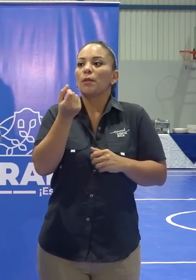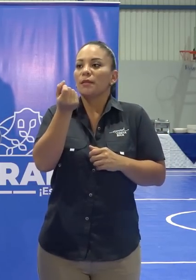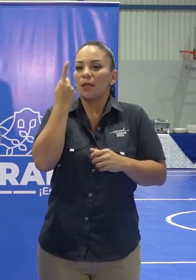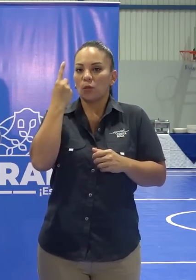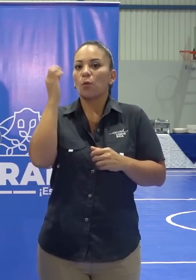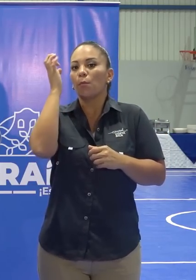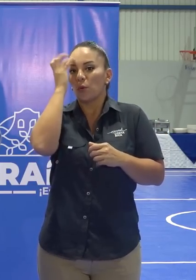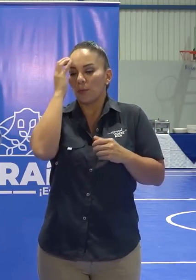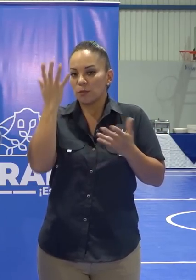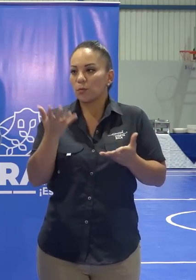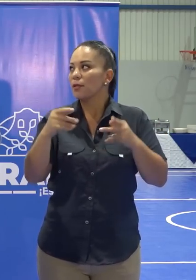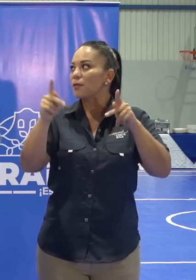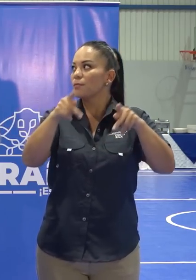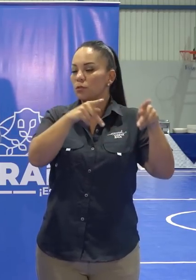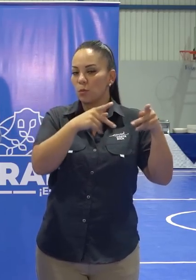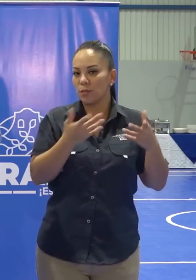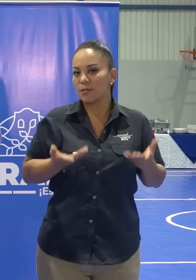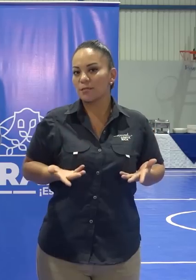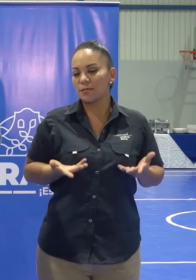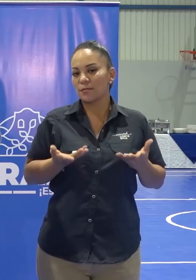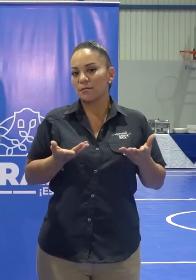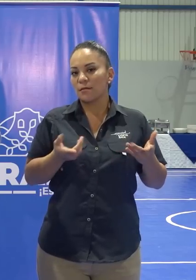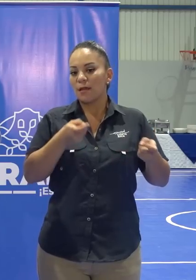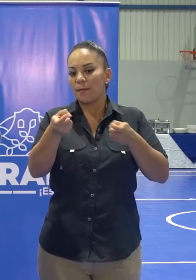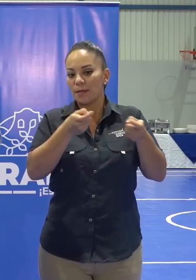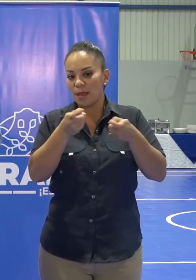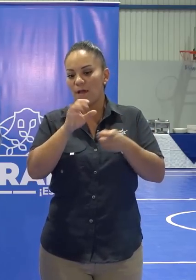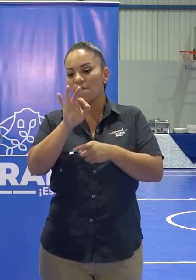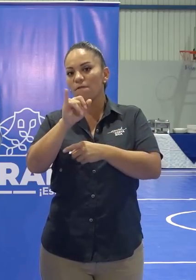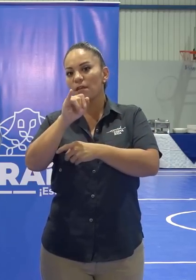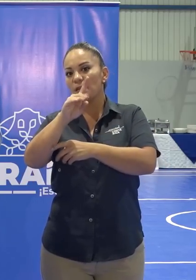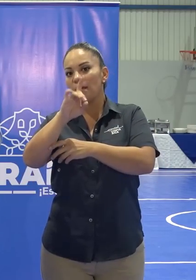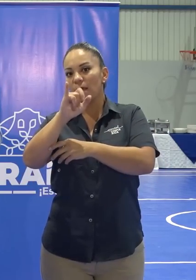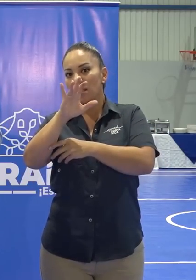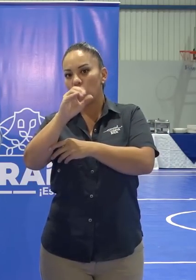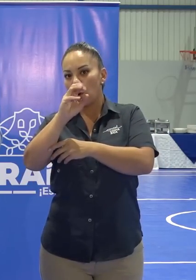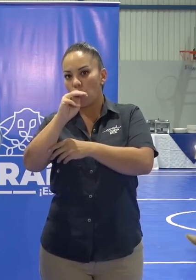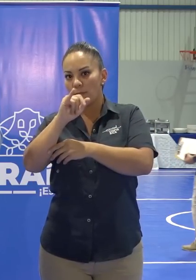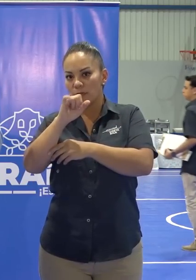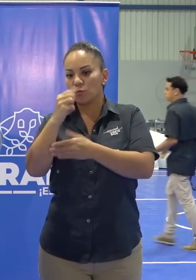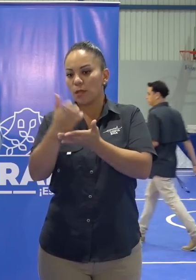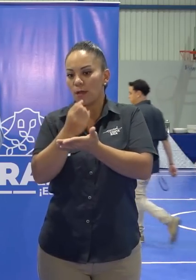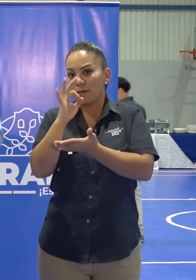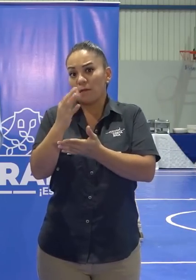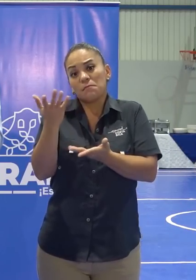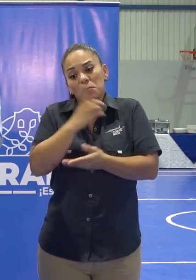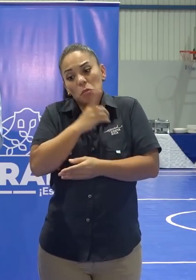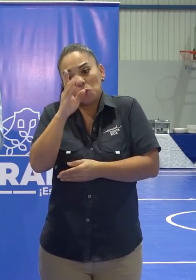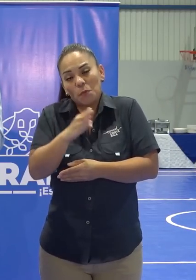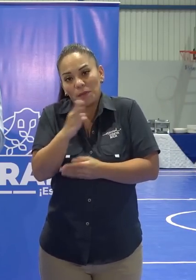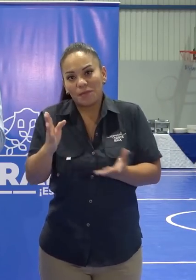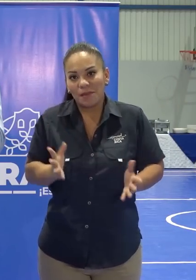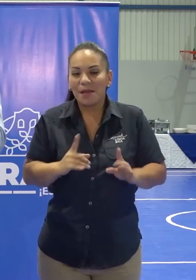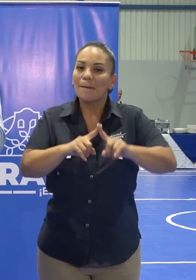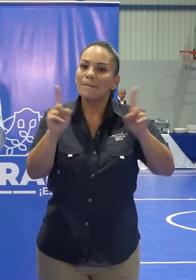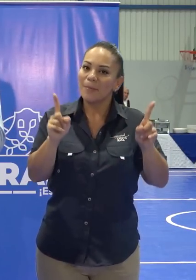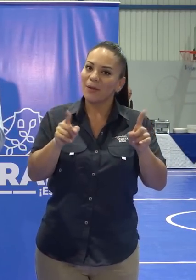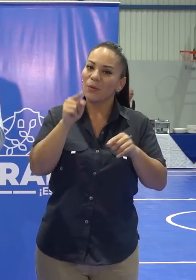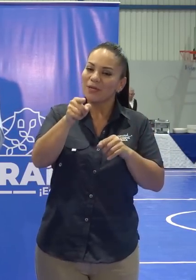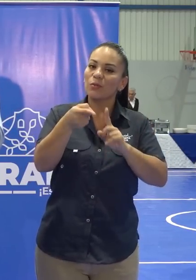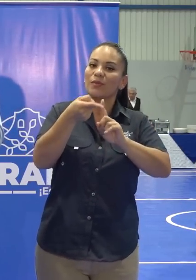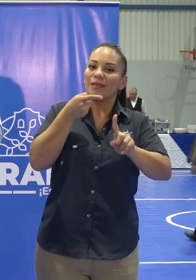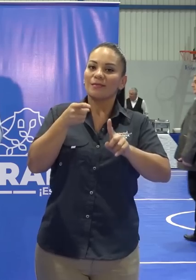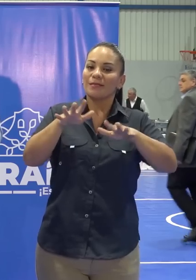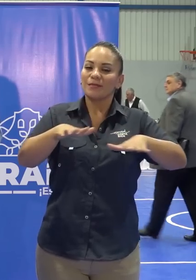preocupación de las personas que manejan los fideicomisos y que ganan muy bien, Dios los bendiga. Pero eso se debe hacer desde el sector